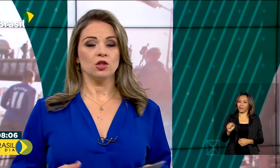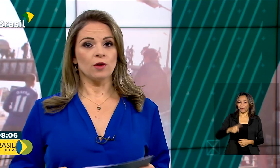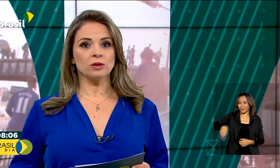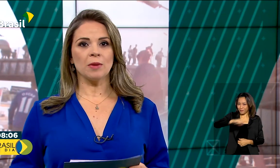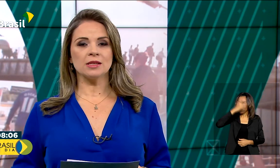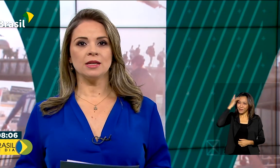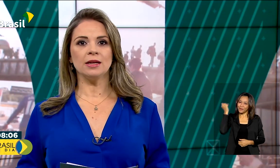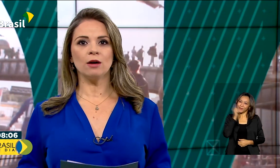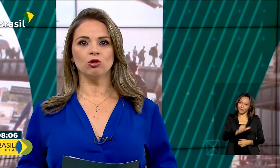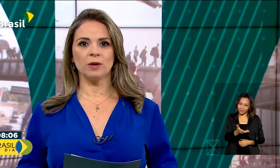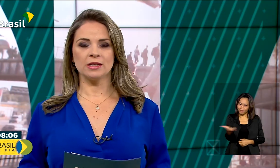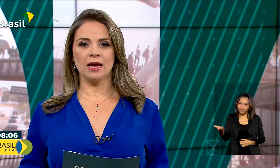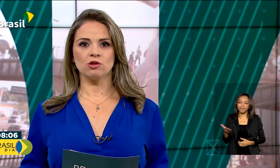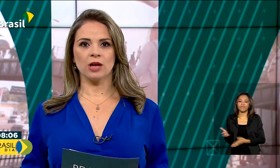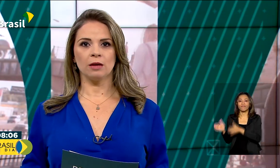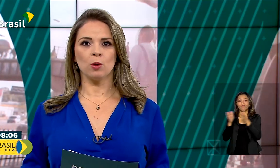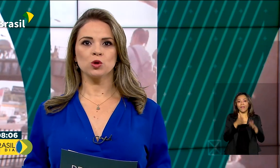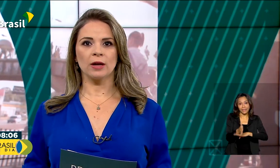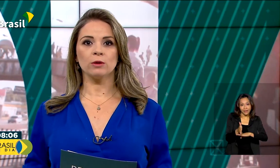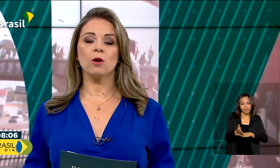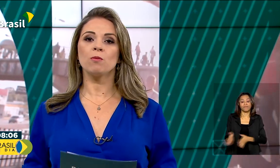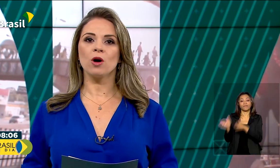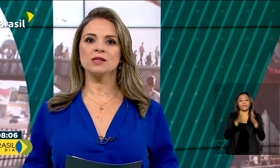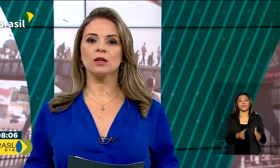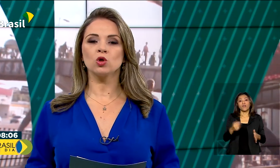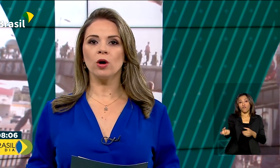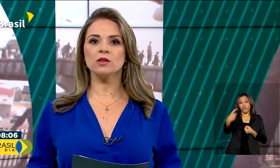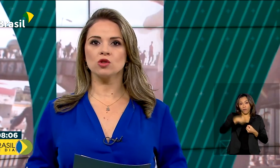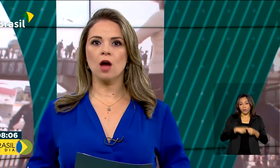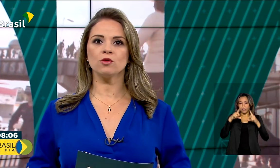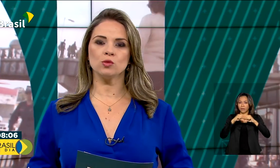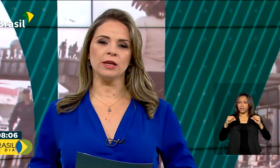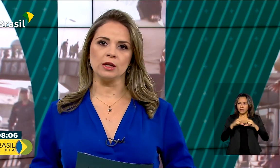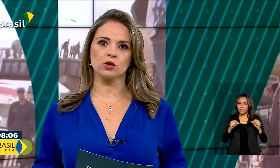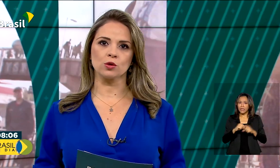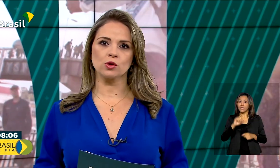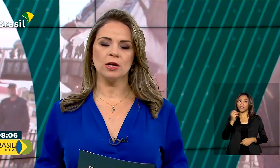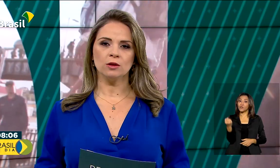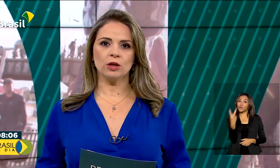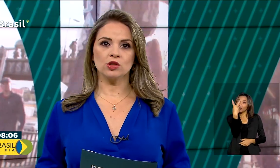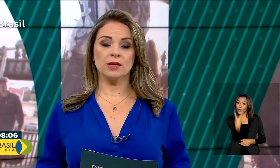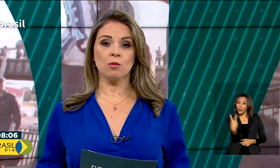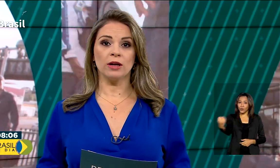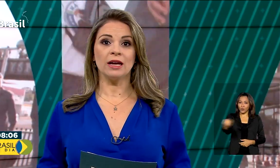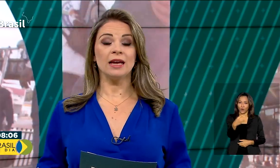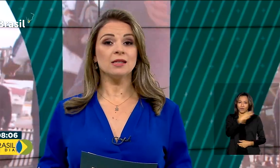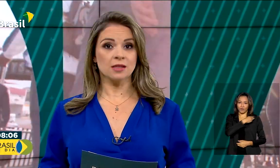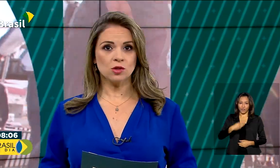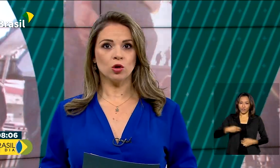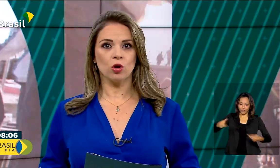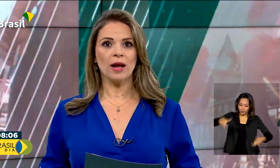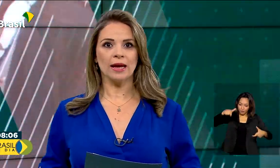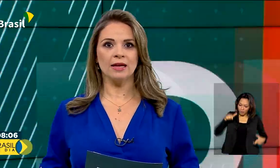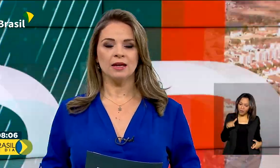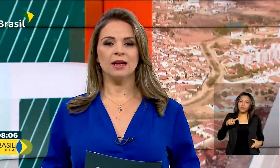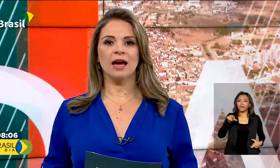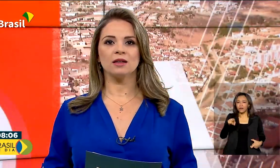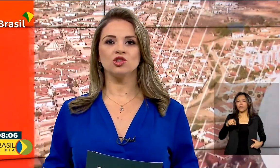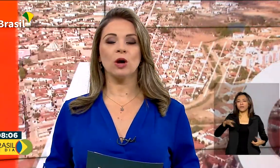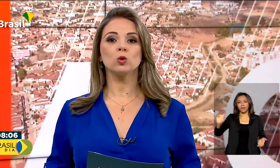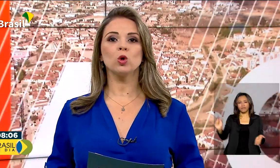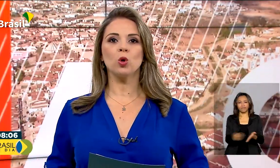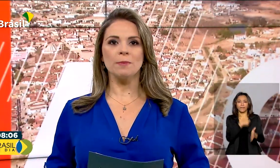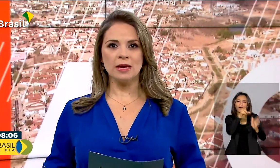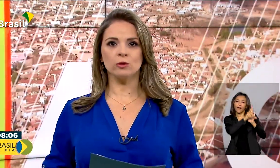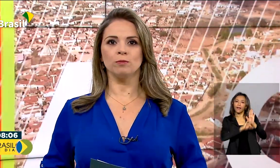De volta a Brasília, o presidente Jair Bolsonaro deu posse a dois novos ministros. Durante a cerimônia, ele sancionou a lei que